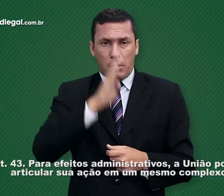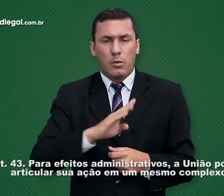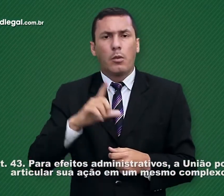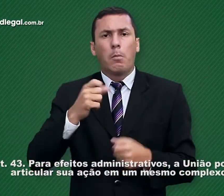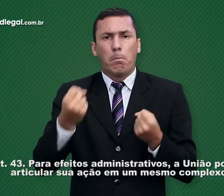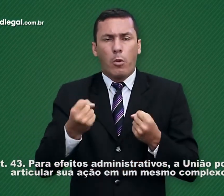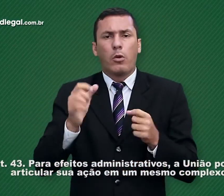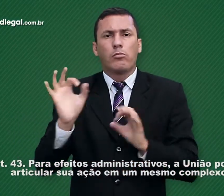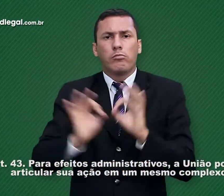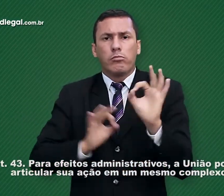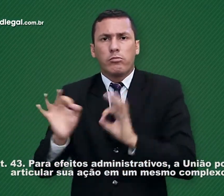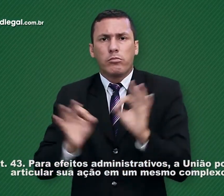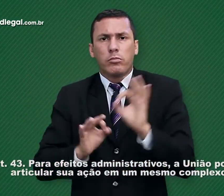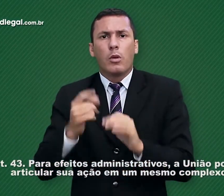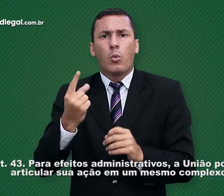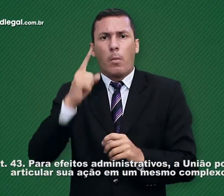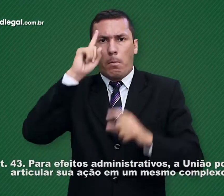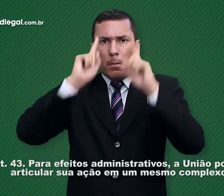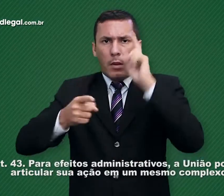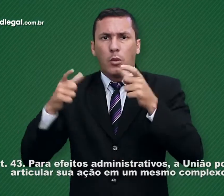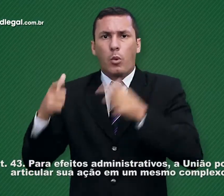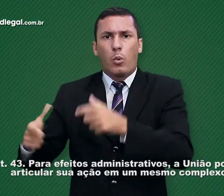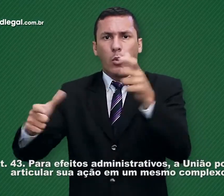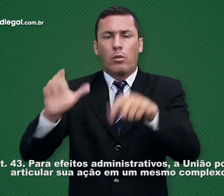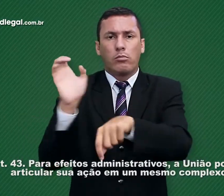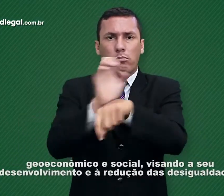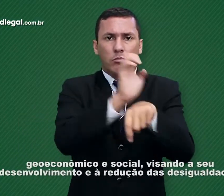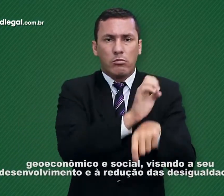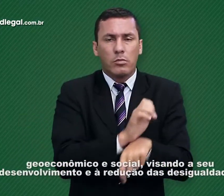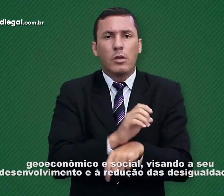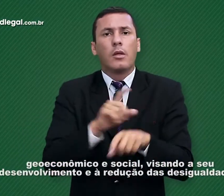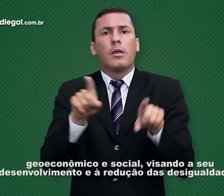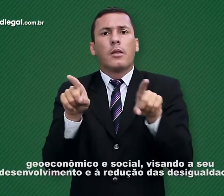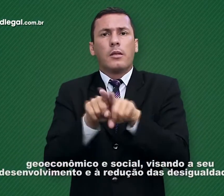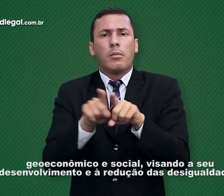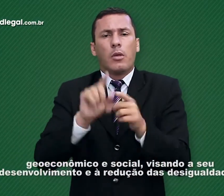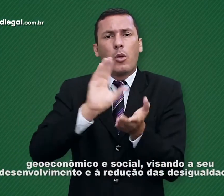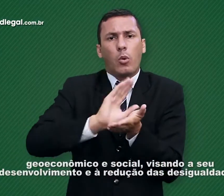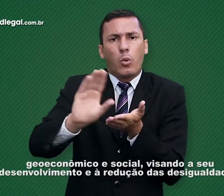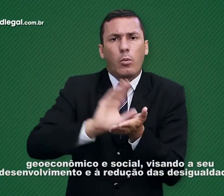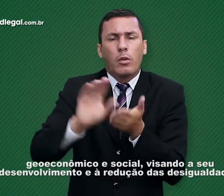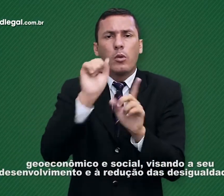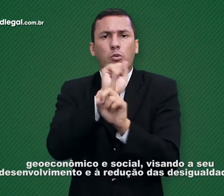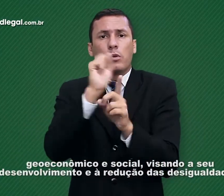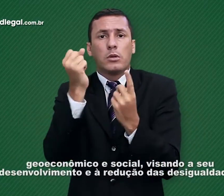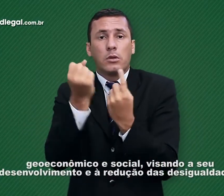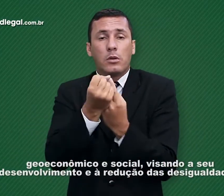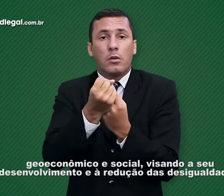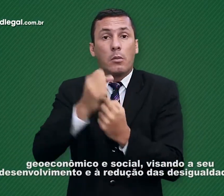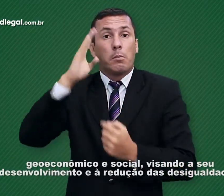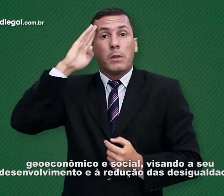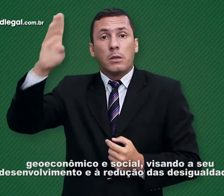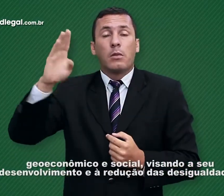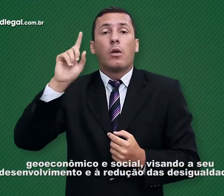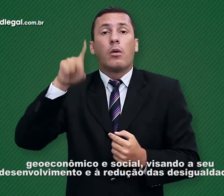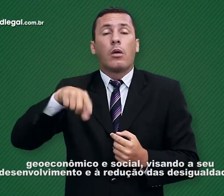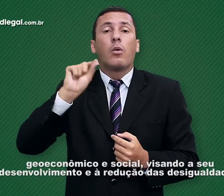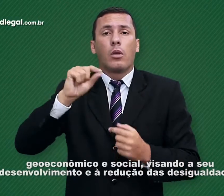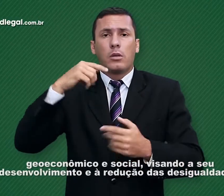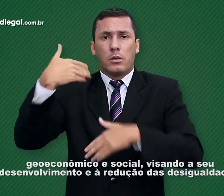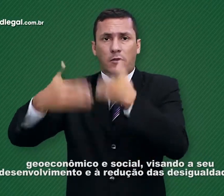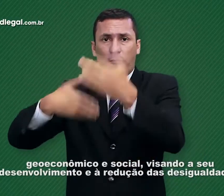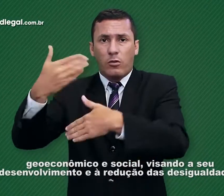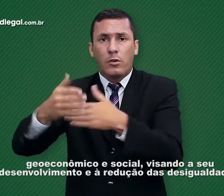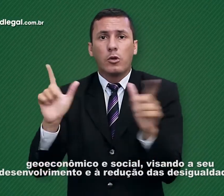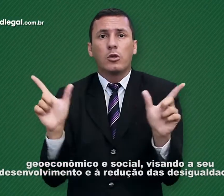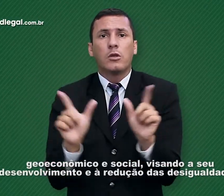a União poderá articular sua ação em um mesmo complexo geoeconômico e social, visando a seu desenvolvimento e a